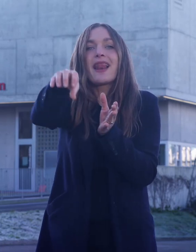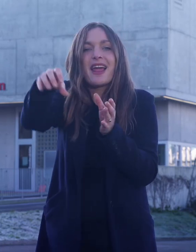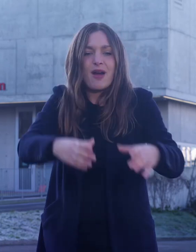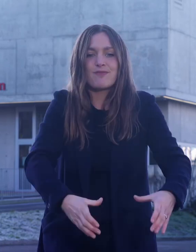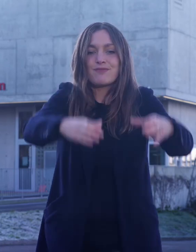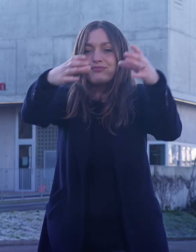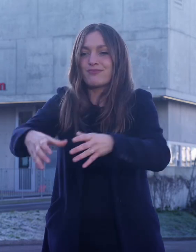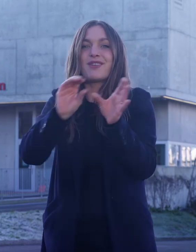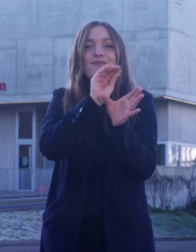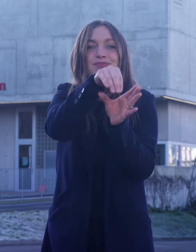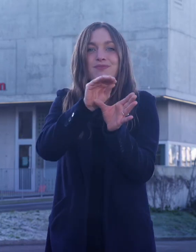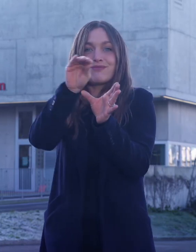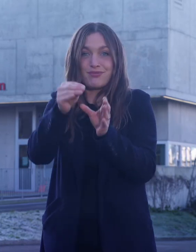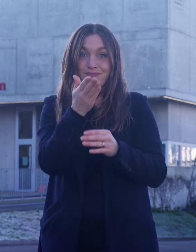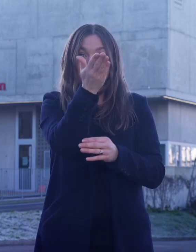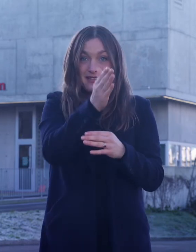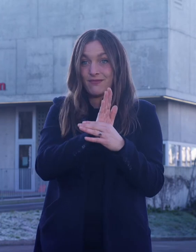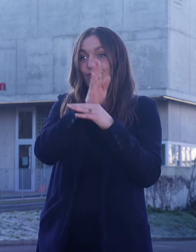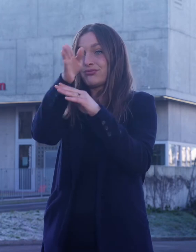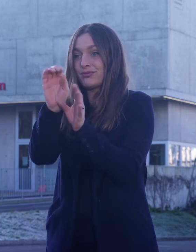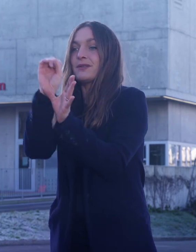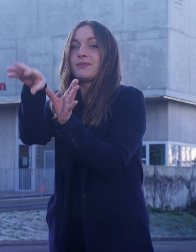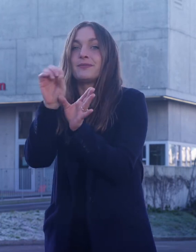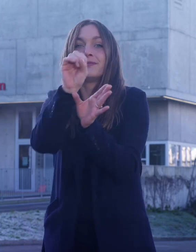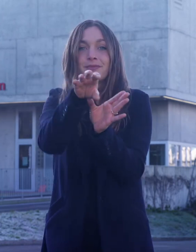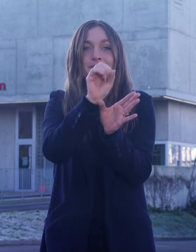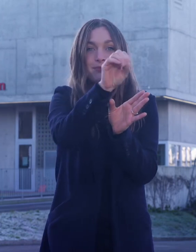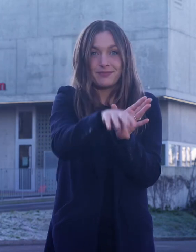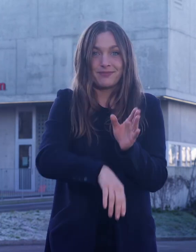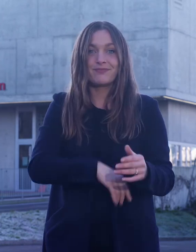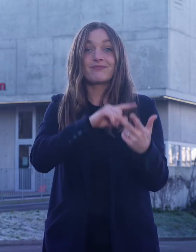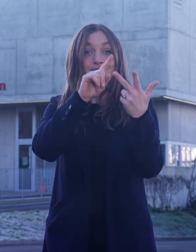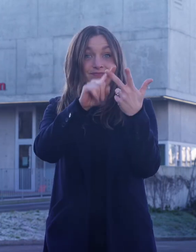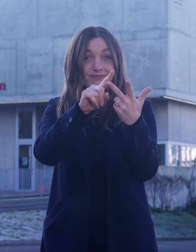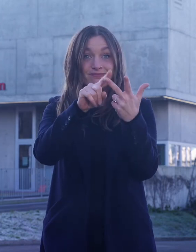zu den Entsorgungshöfen oder zum Öko-Infomobil.